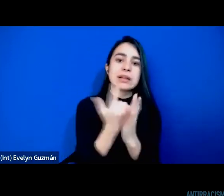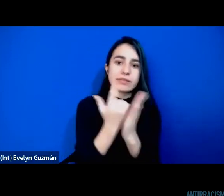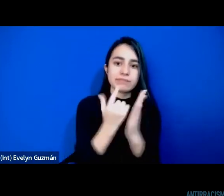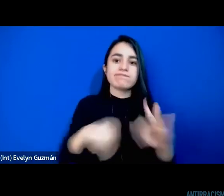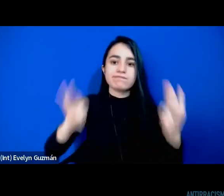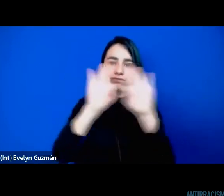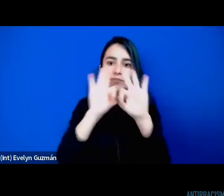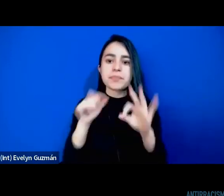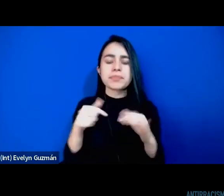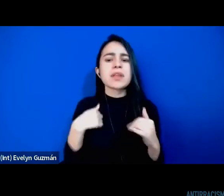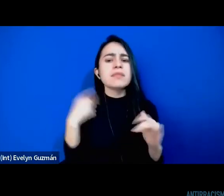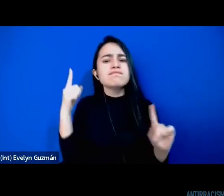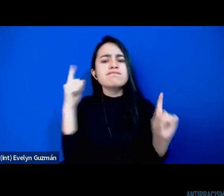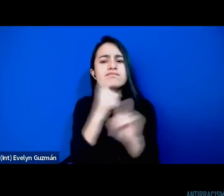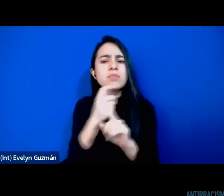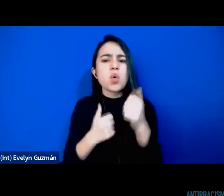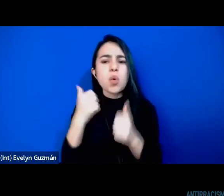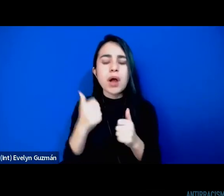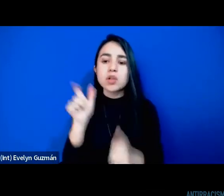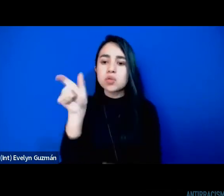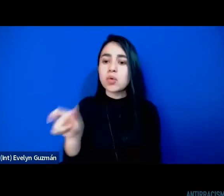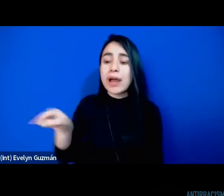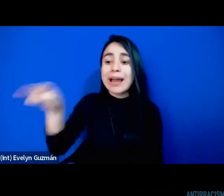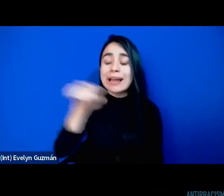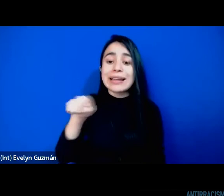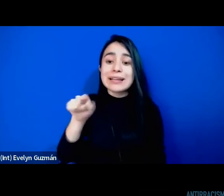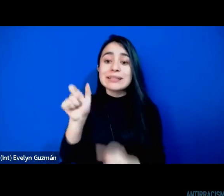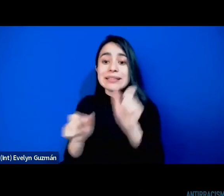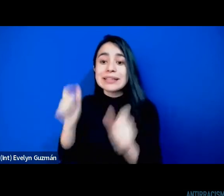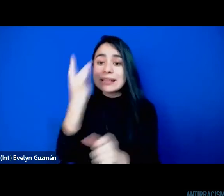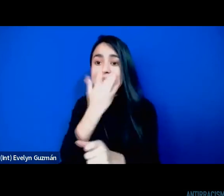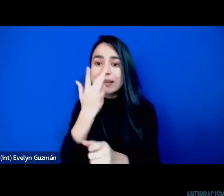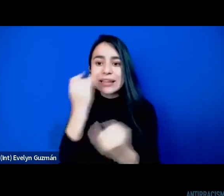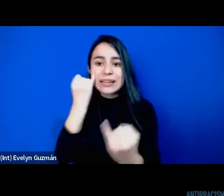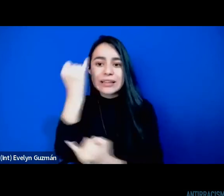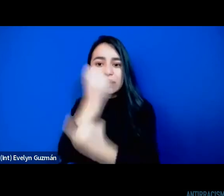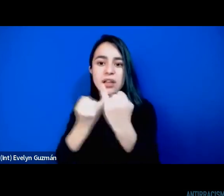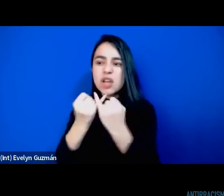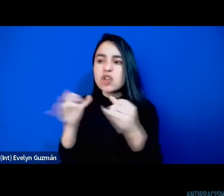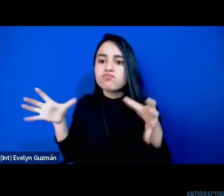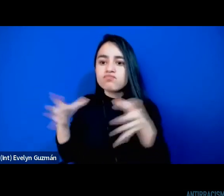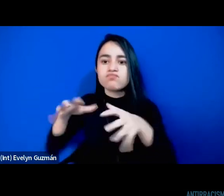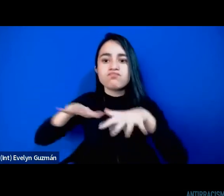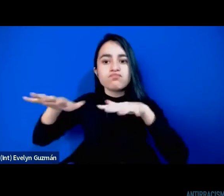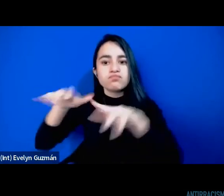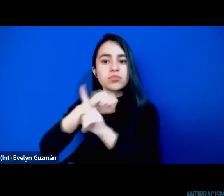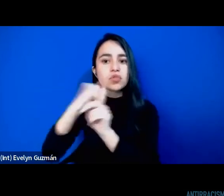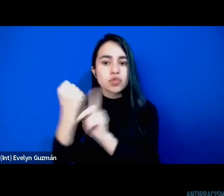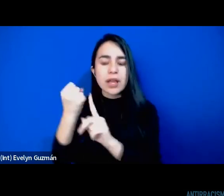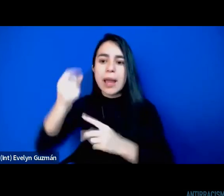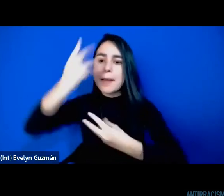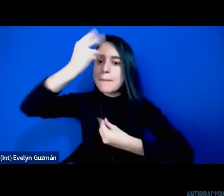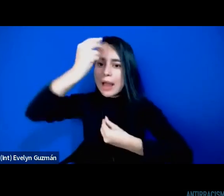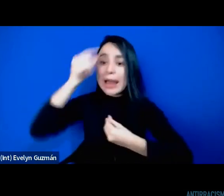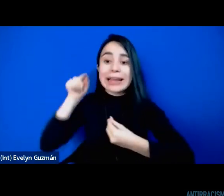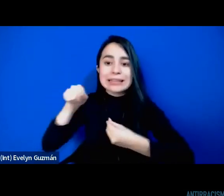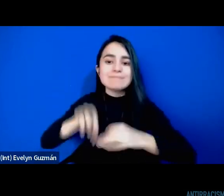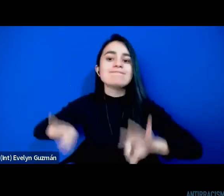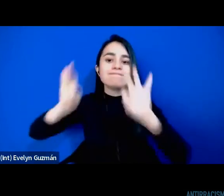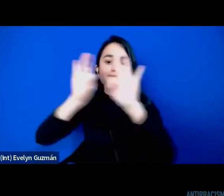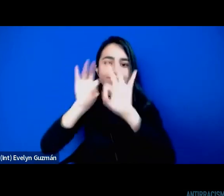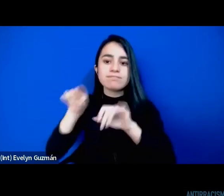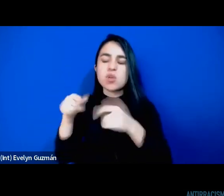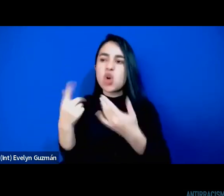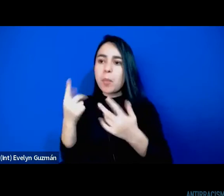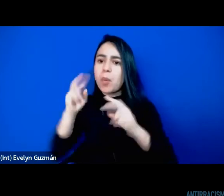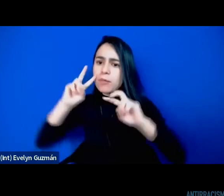reflexionar sobre las identidades negras y la movilidad social y sus valores es una cuestión importante investigar